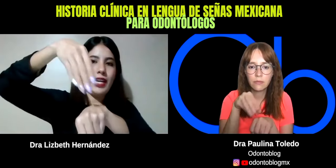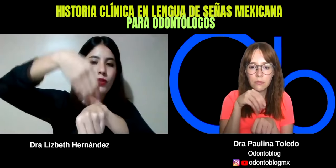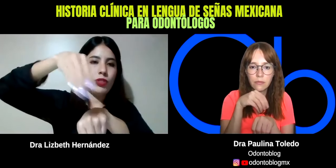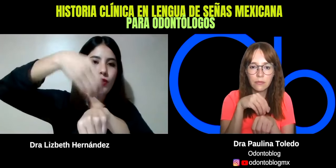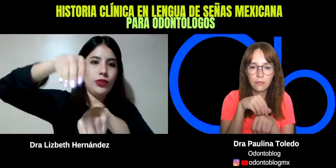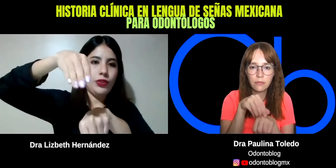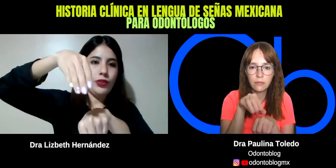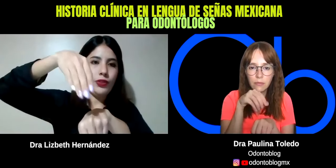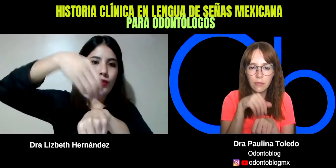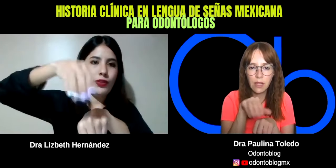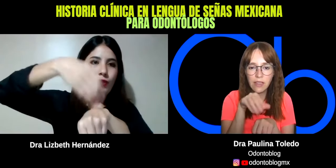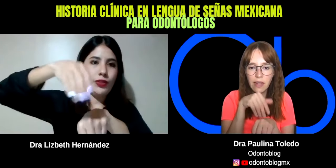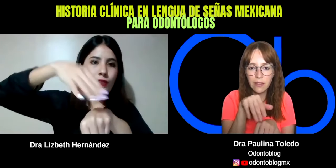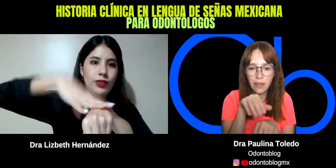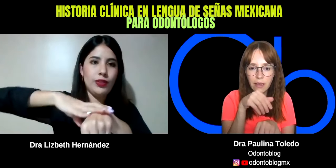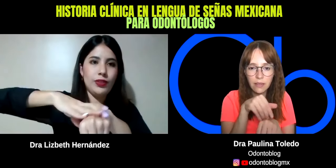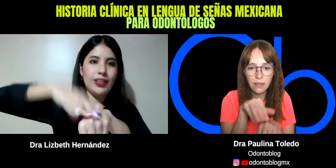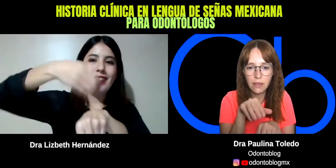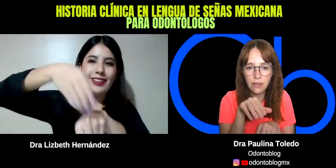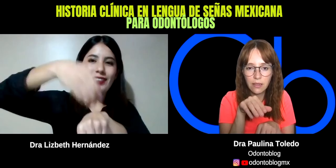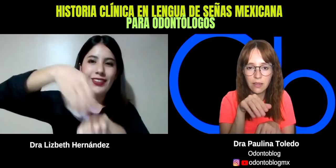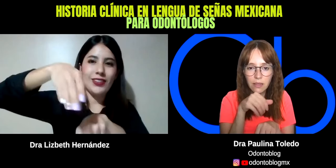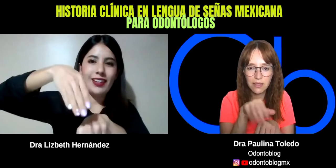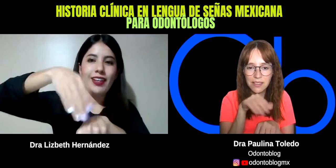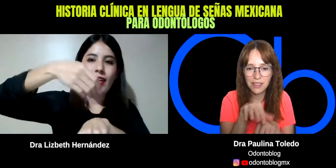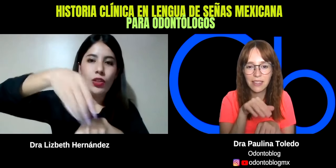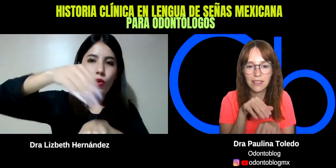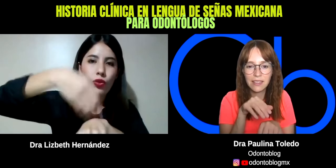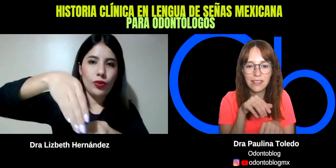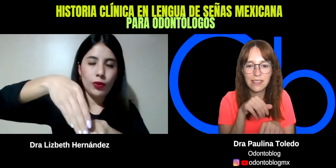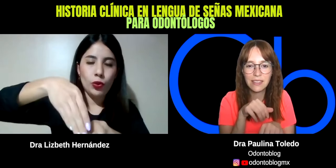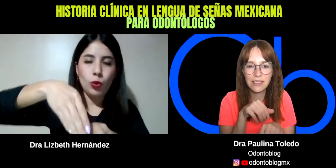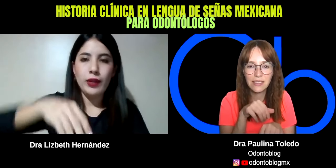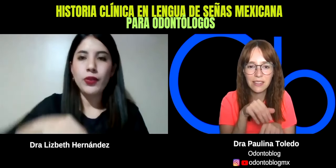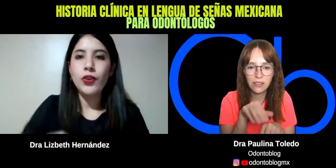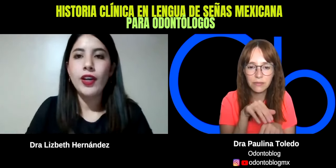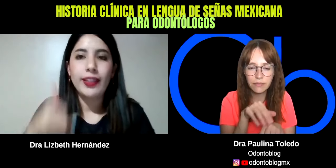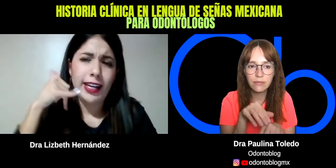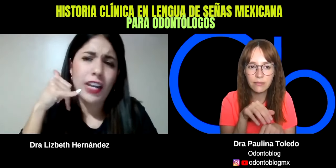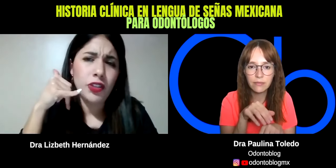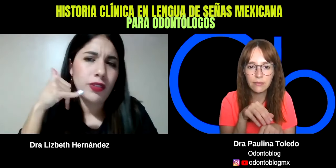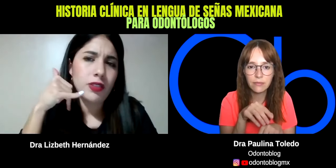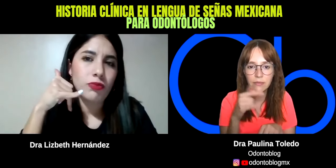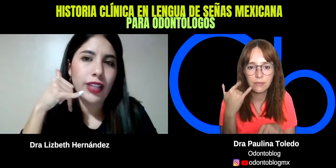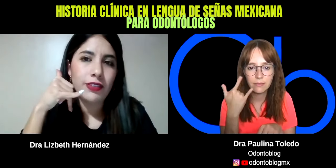nuestro... Hacia adelante. Exacto. Ok. Número, teléfono, un teléfono.